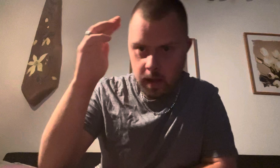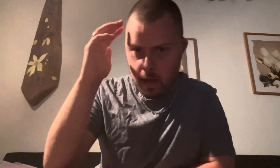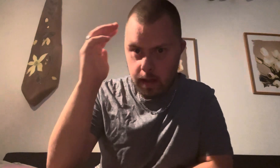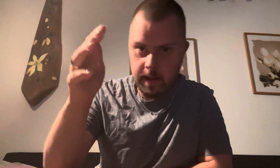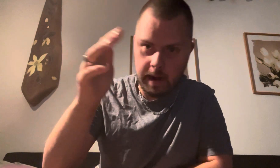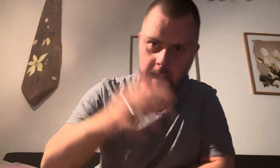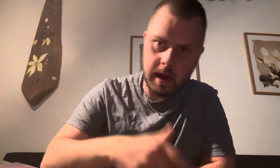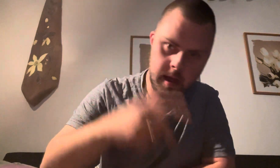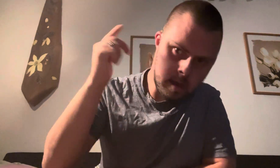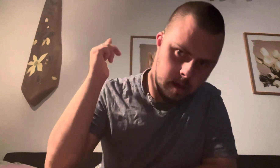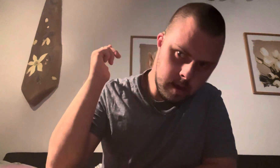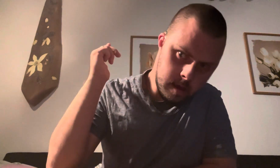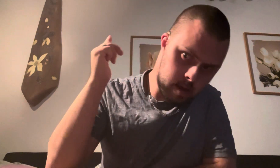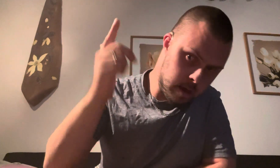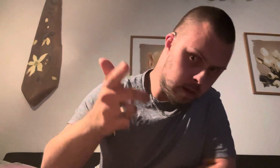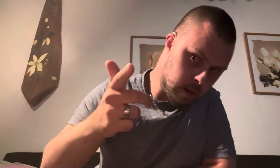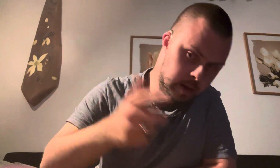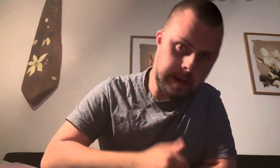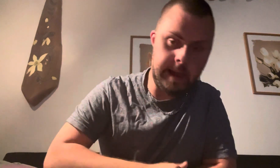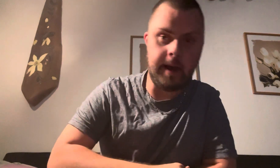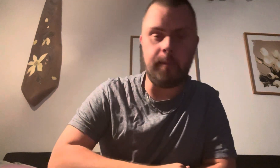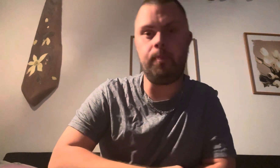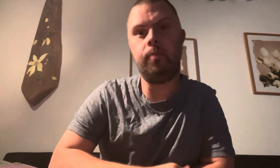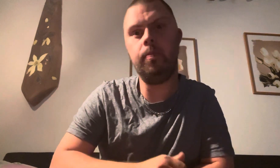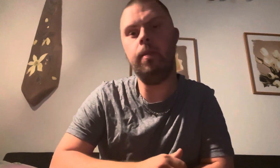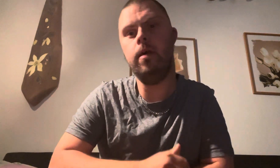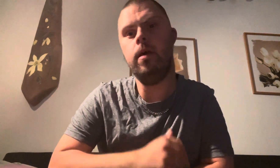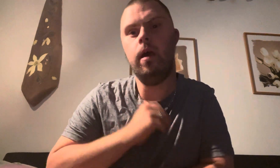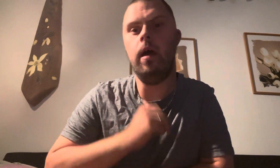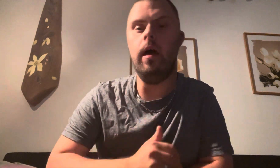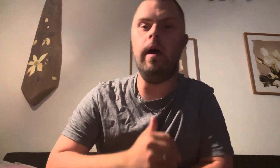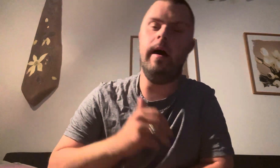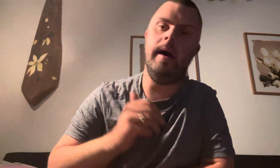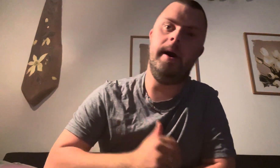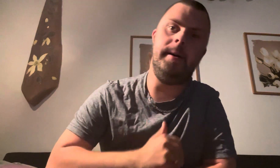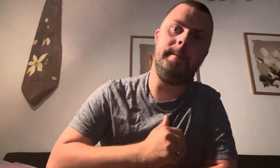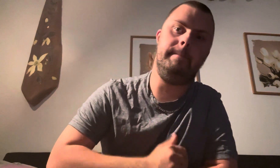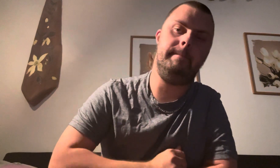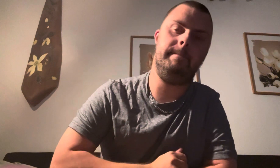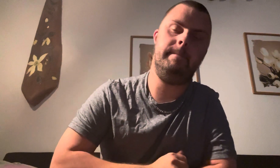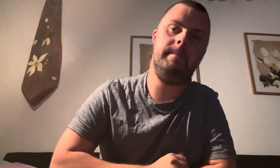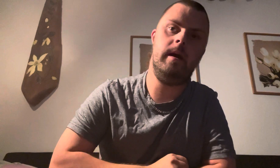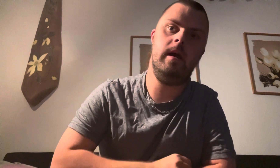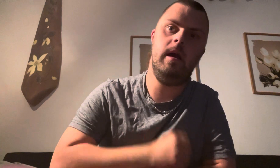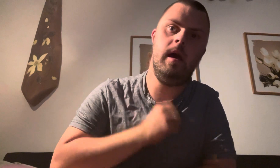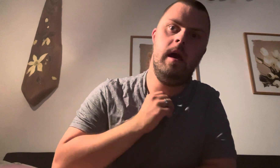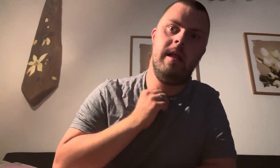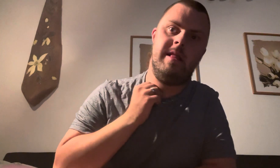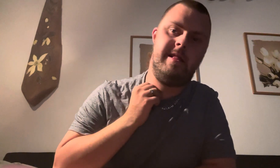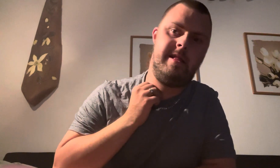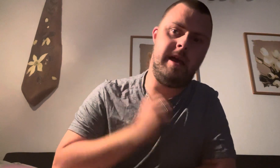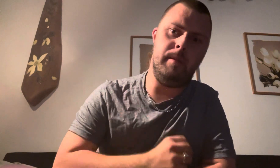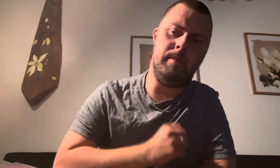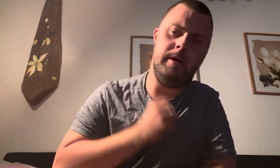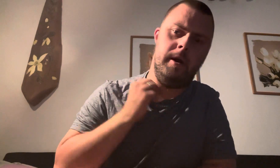Tjena, jag är Timmy